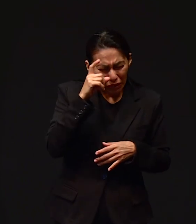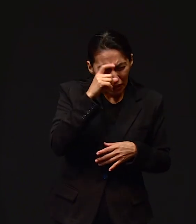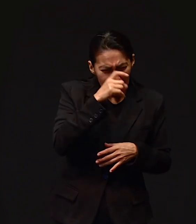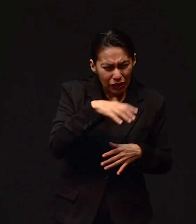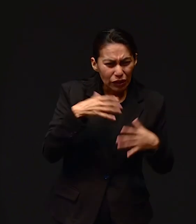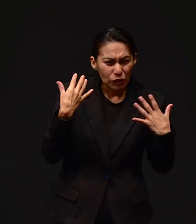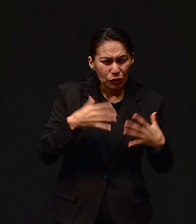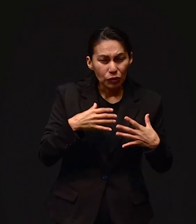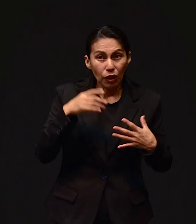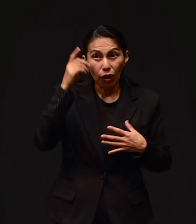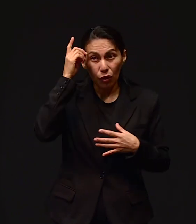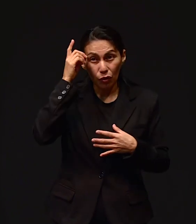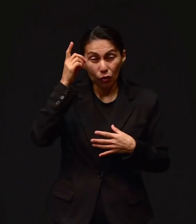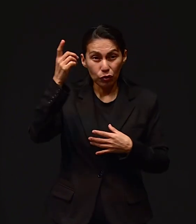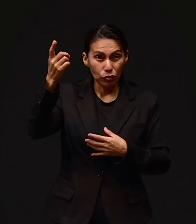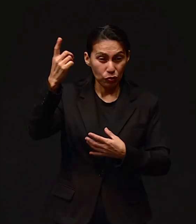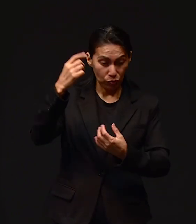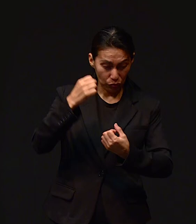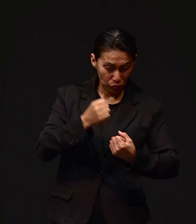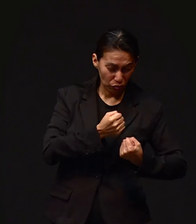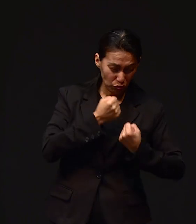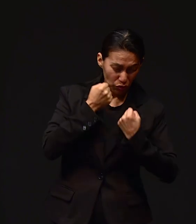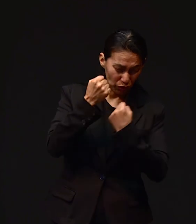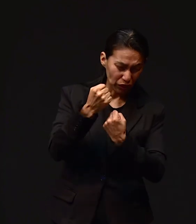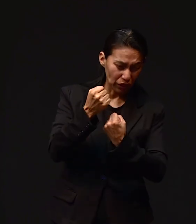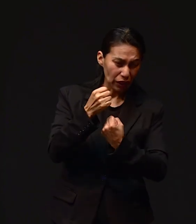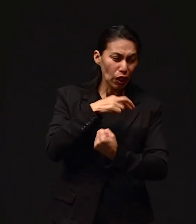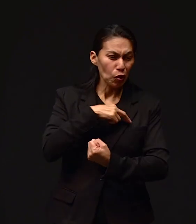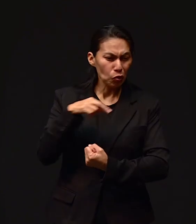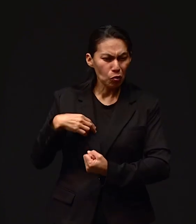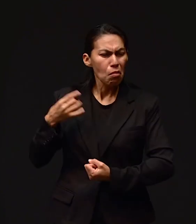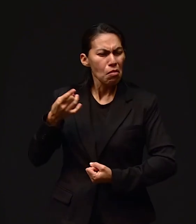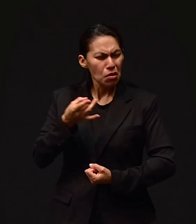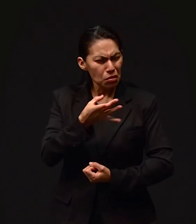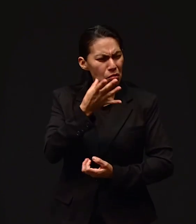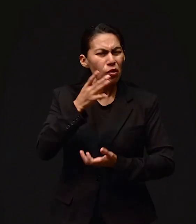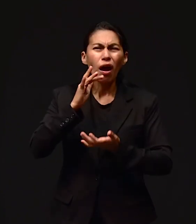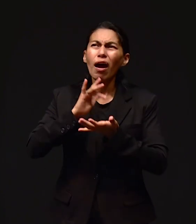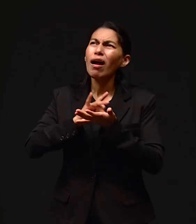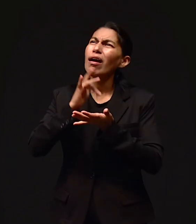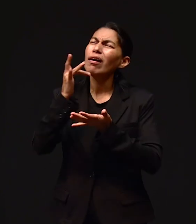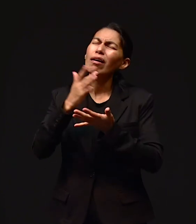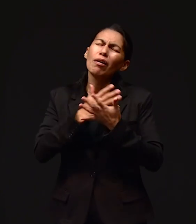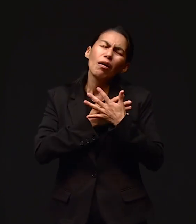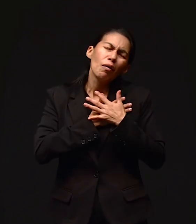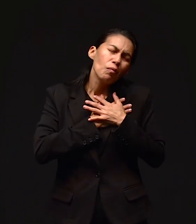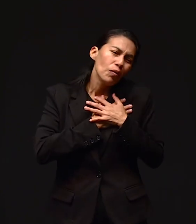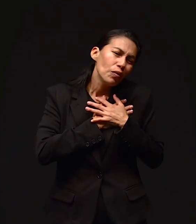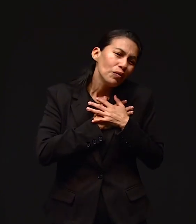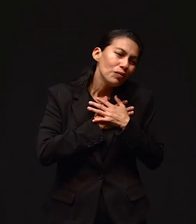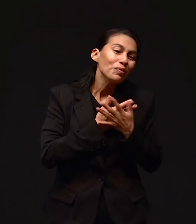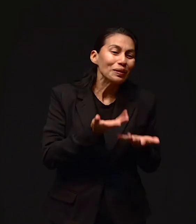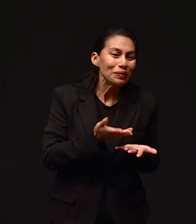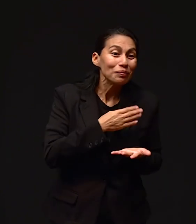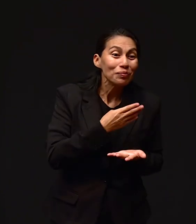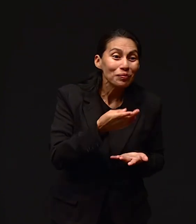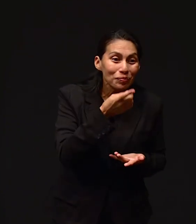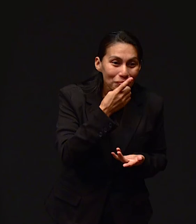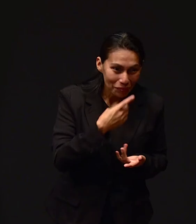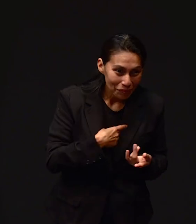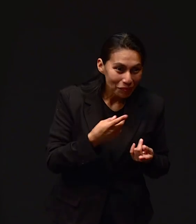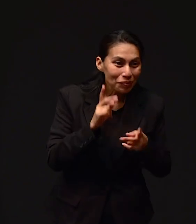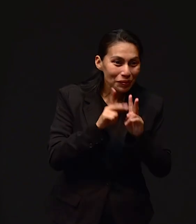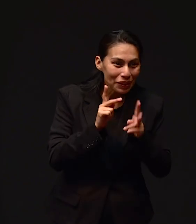estar viviendo. Porque en él somos más que vencedores, por medio de su amor. Así es. ¿Y qué pasó, Tina? Y entonces,